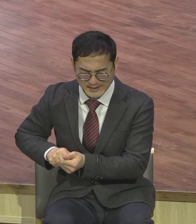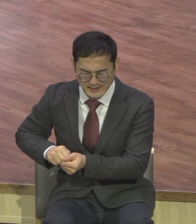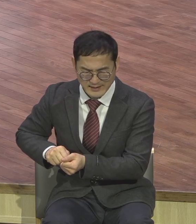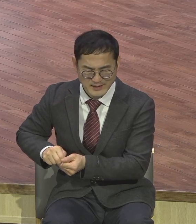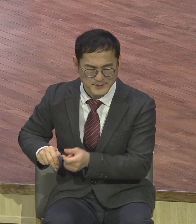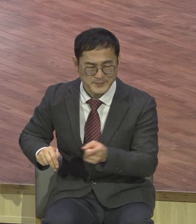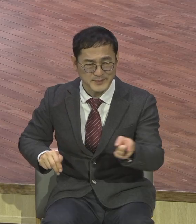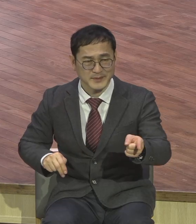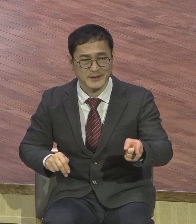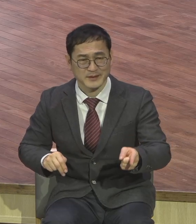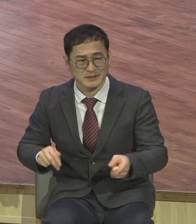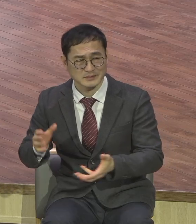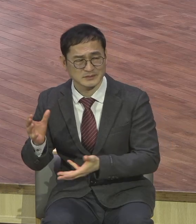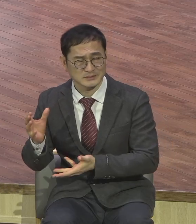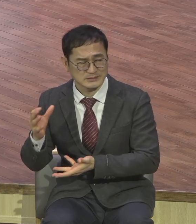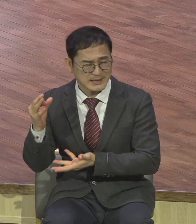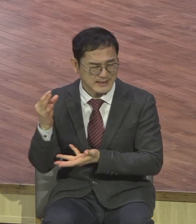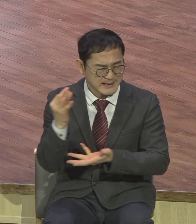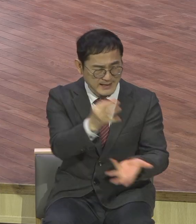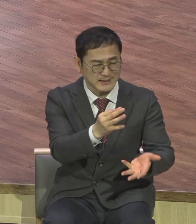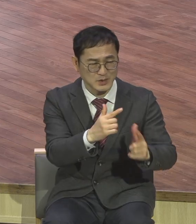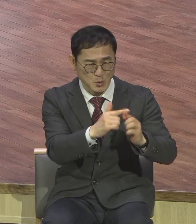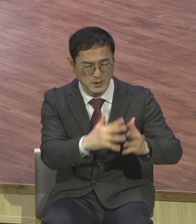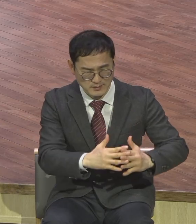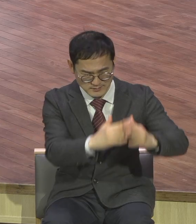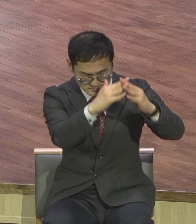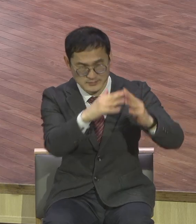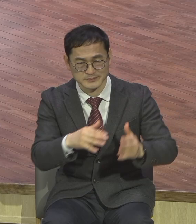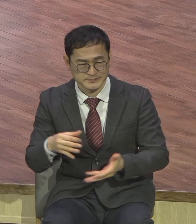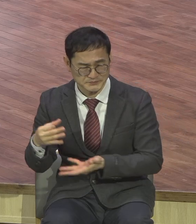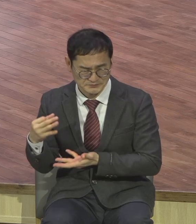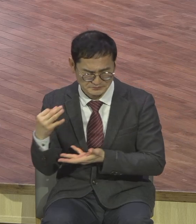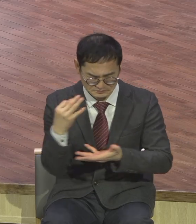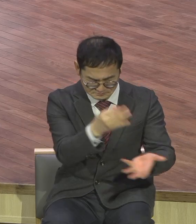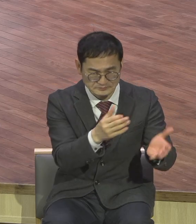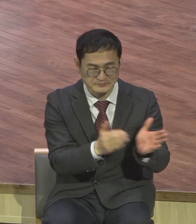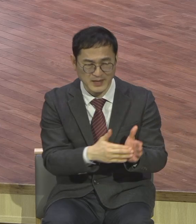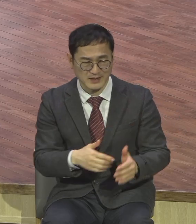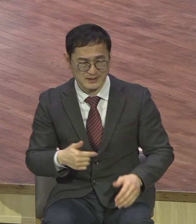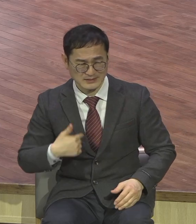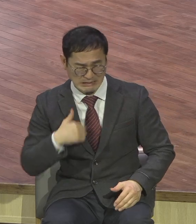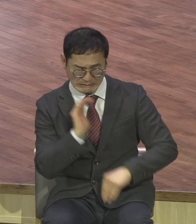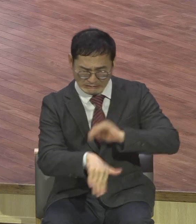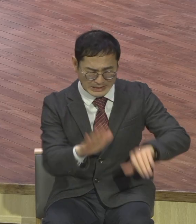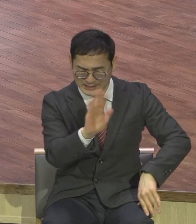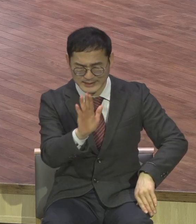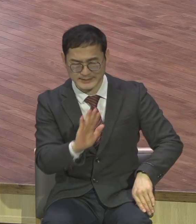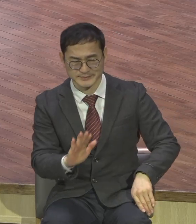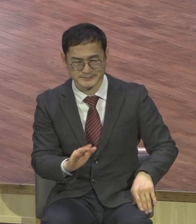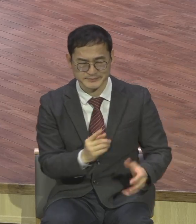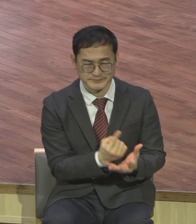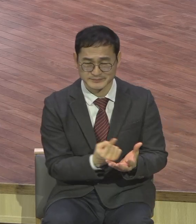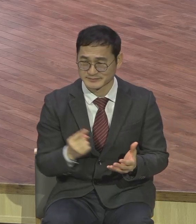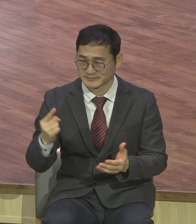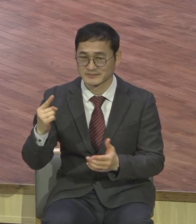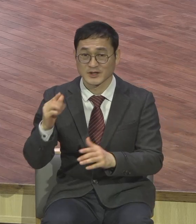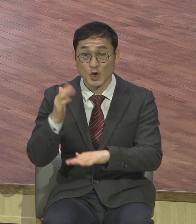받죠 믿고 가버려 목사님 난 여기 있으면 안 됩니다 가야 됩니다 목사님 목회를 위해서 아시겠어요 뭘